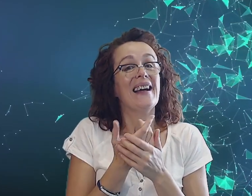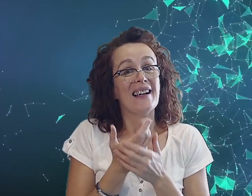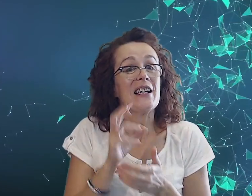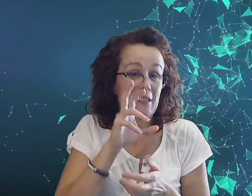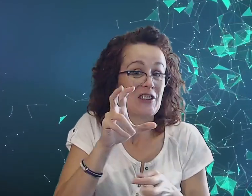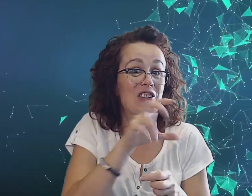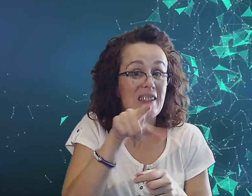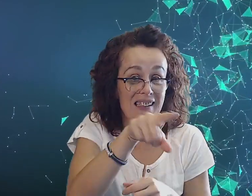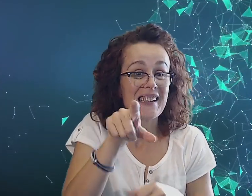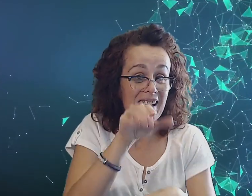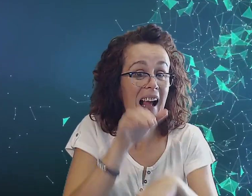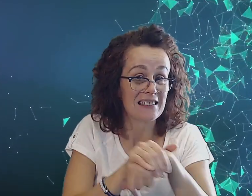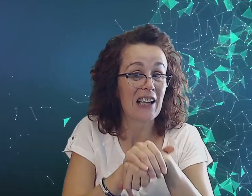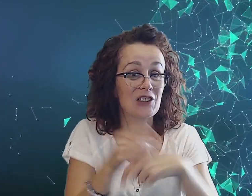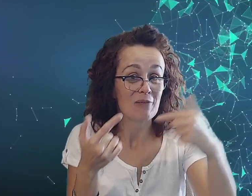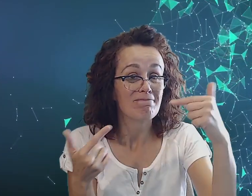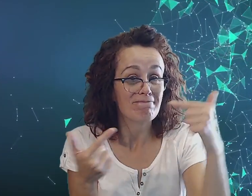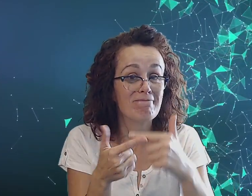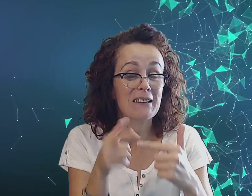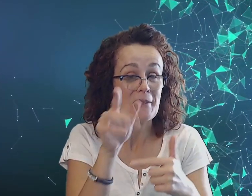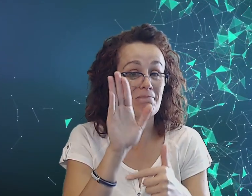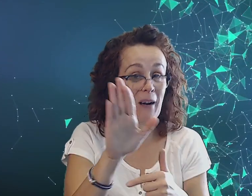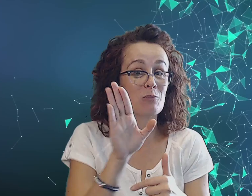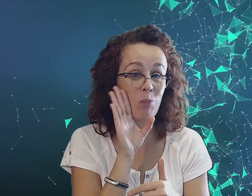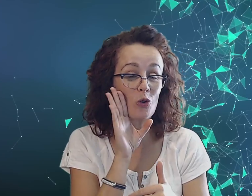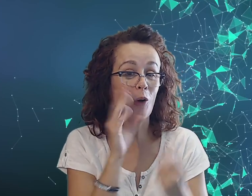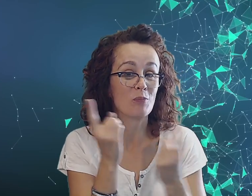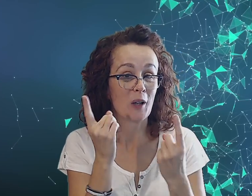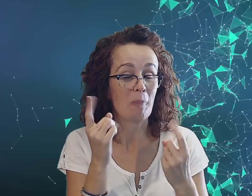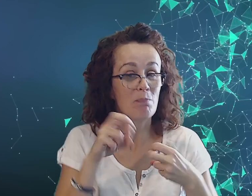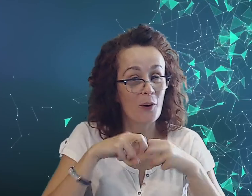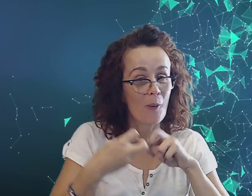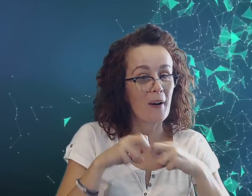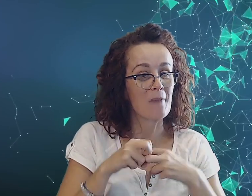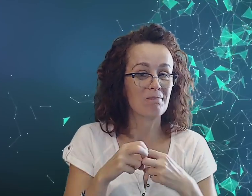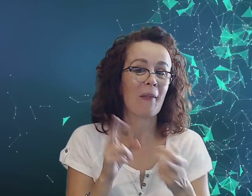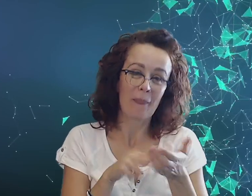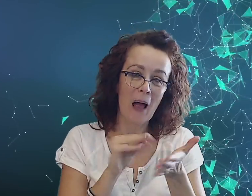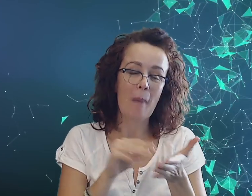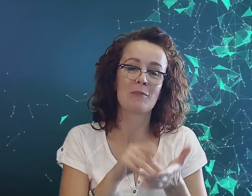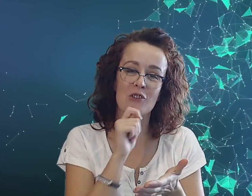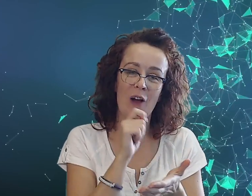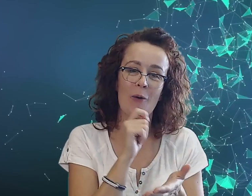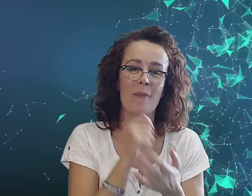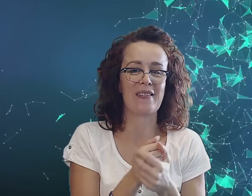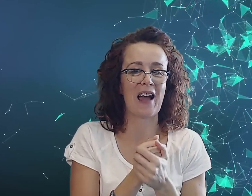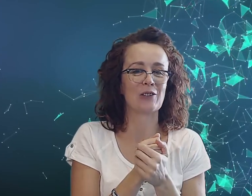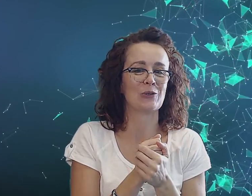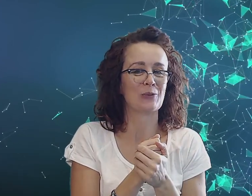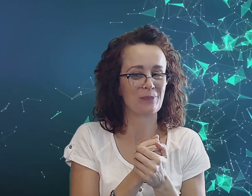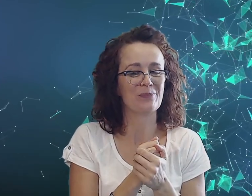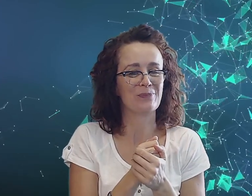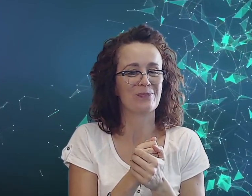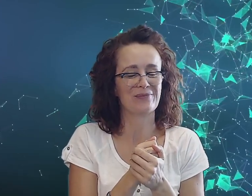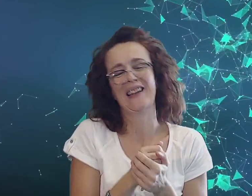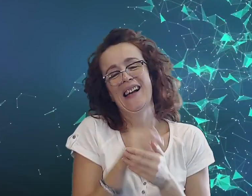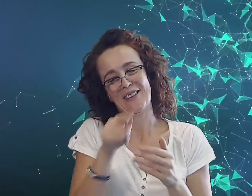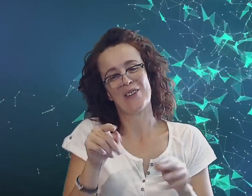Czy zgadza się, czy masz podobny problem, napisz na komentarzu. To